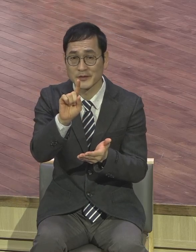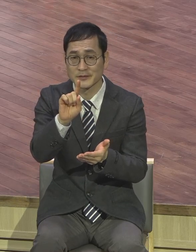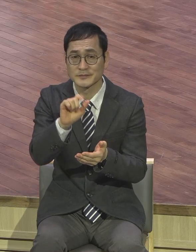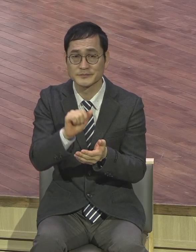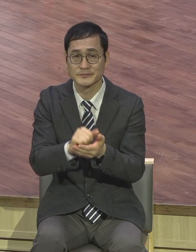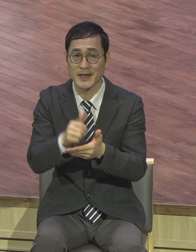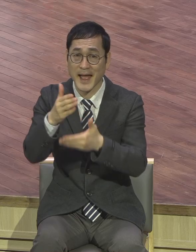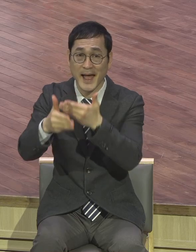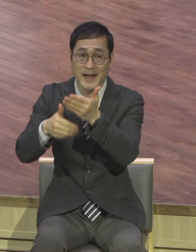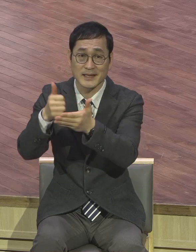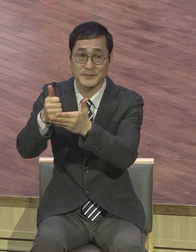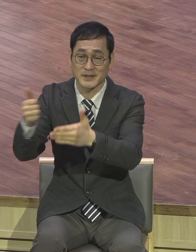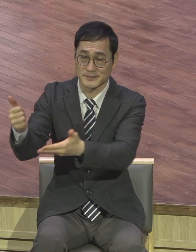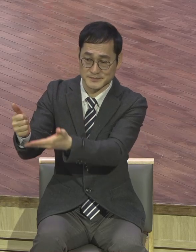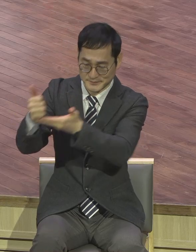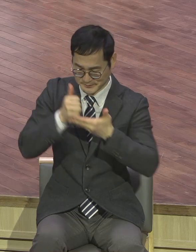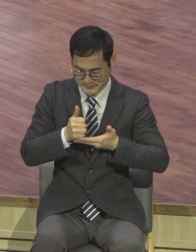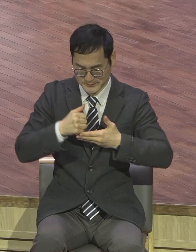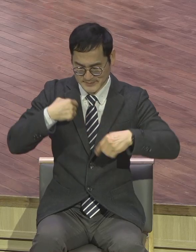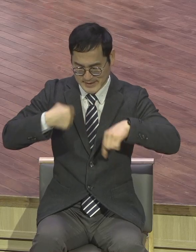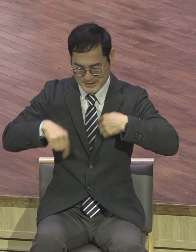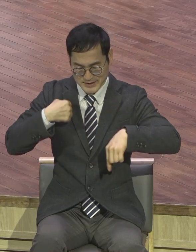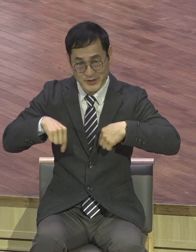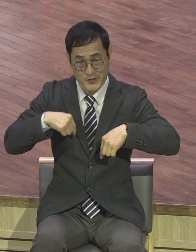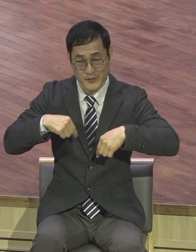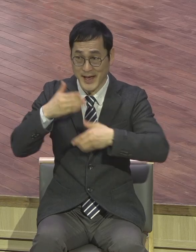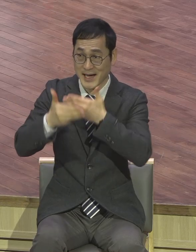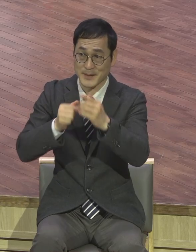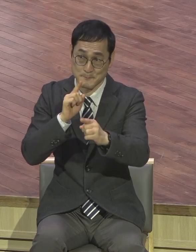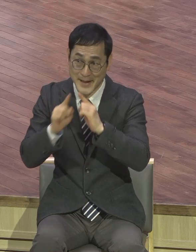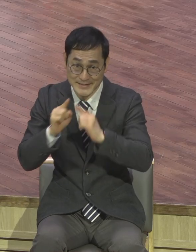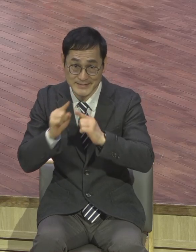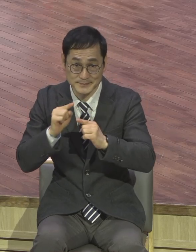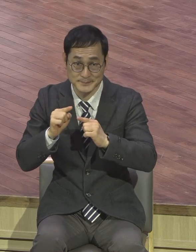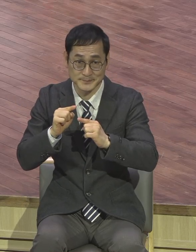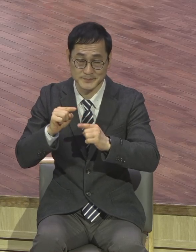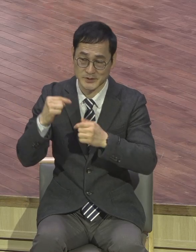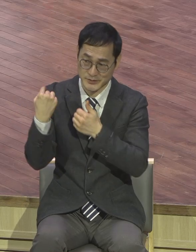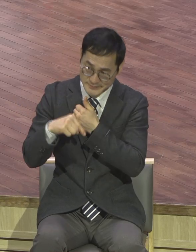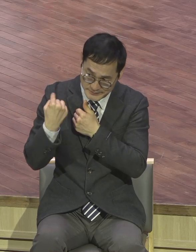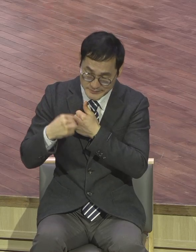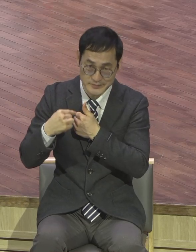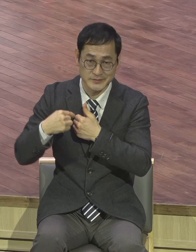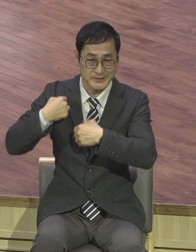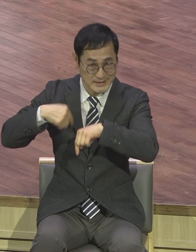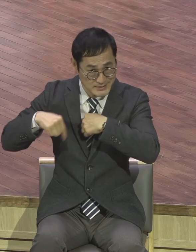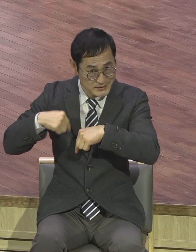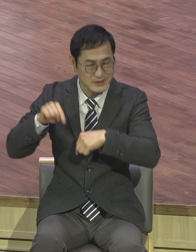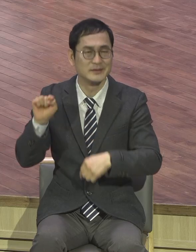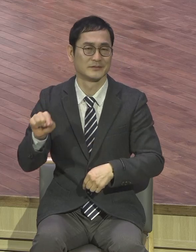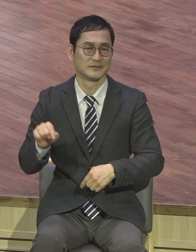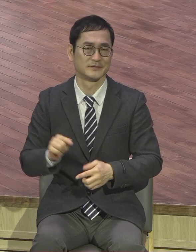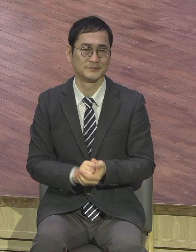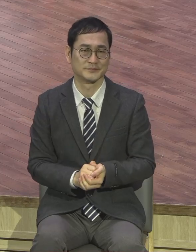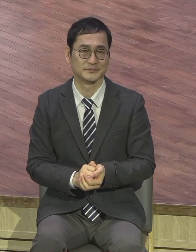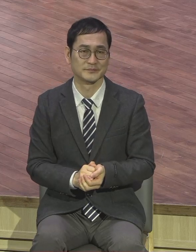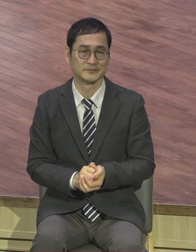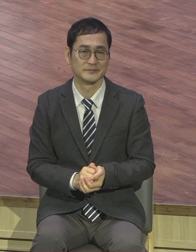주권과 하나님의 말씀이에요. 하나님의 말씀. 말씀이신 예수 그리스도가 이